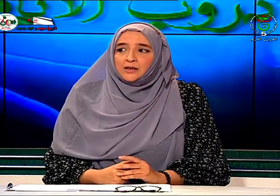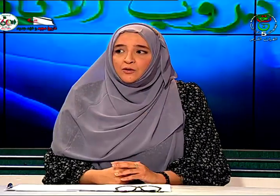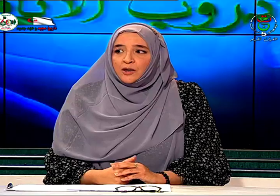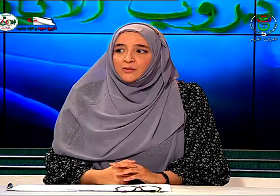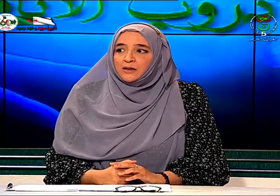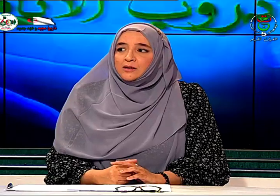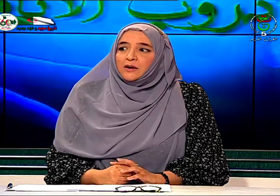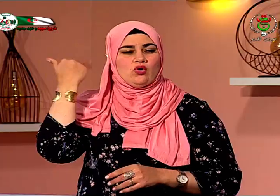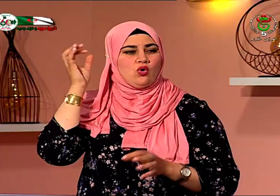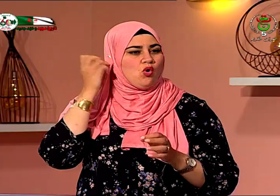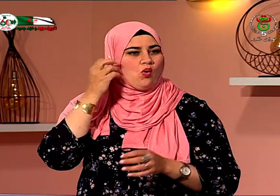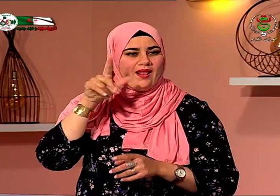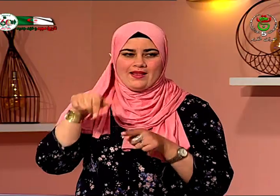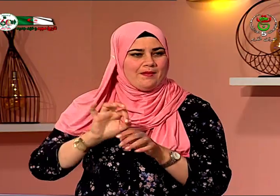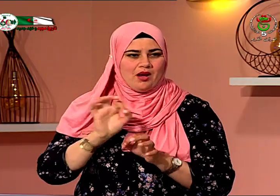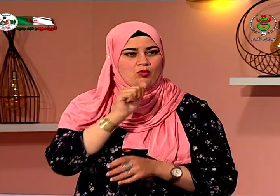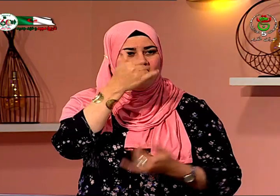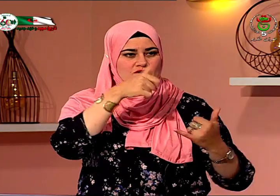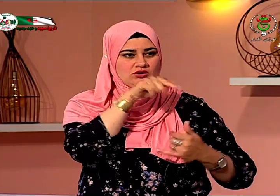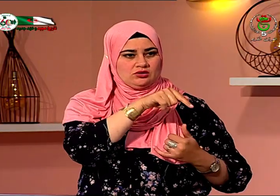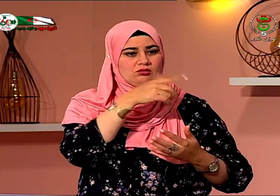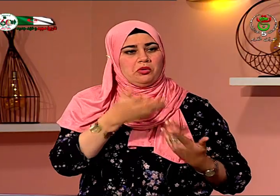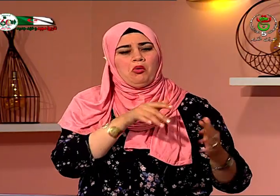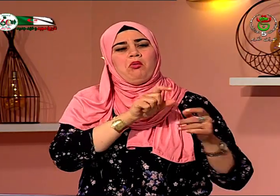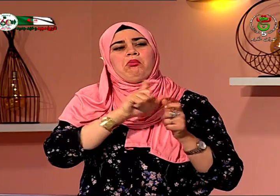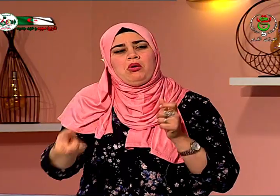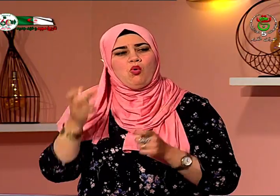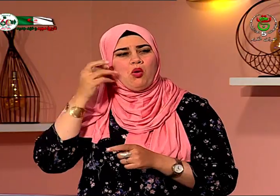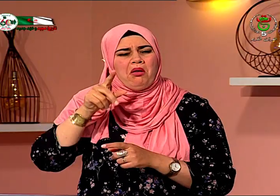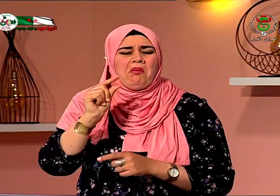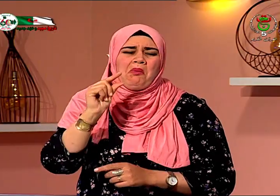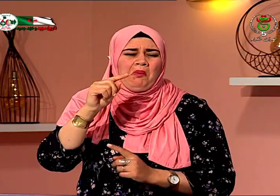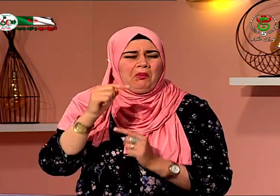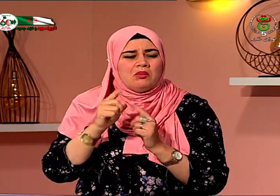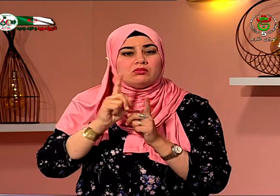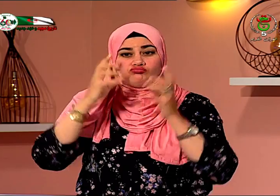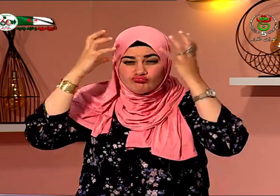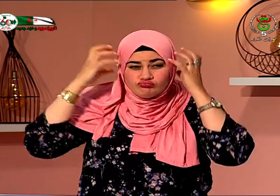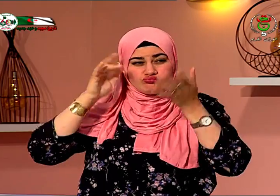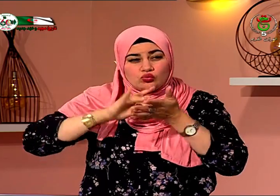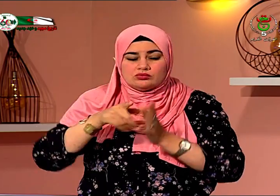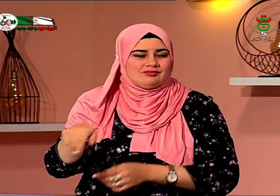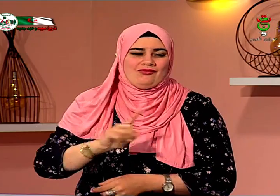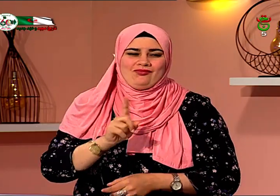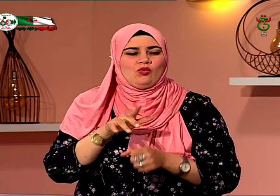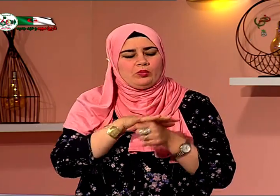هناك مركز قديما المركز أواغل يعني لأمراض الحنجرة